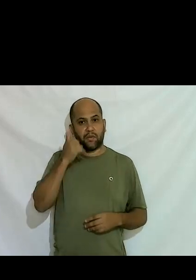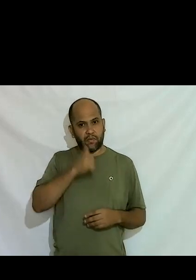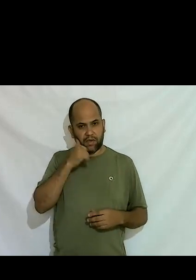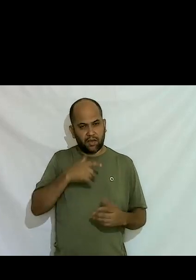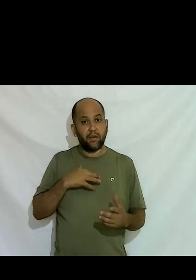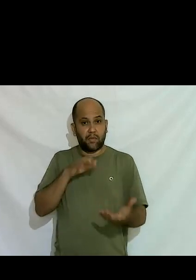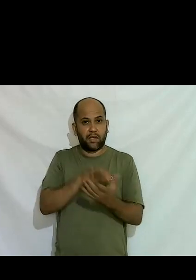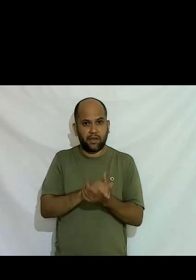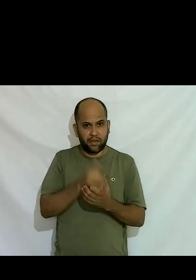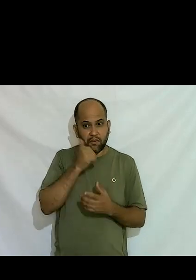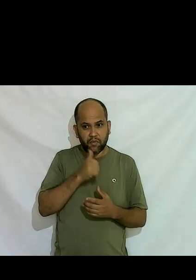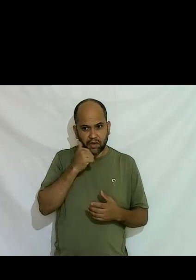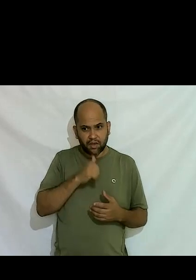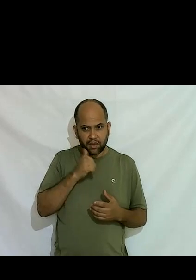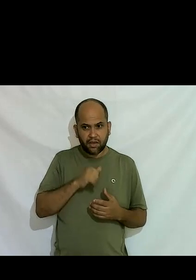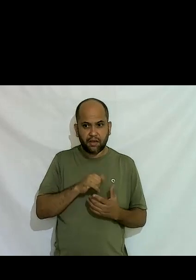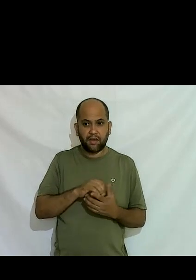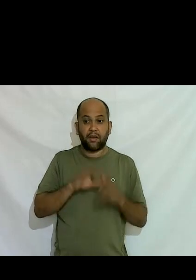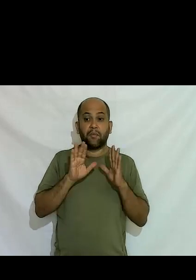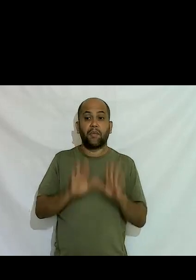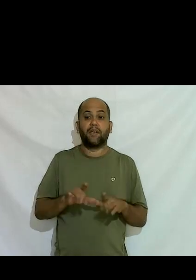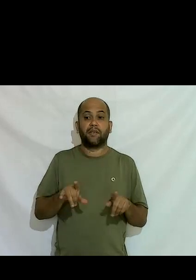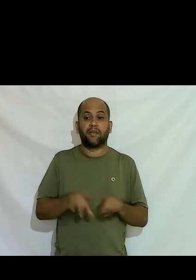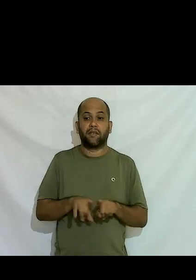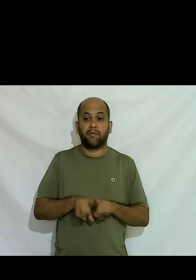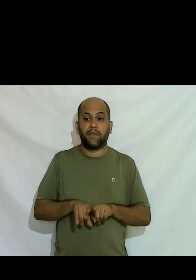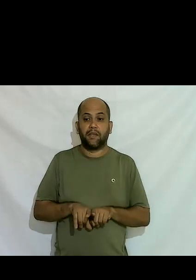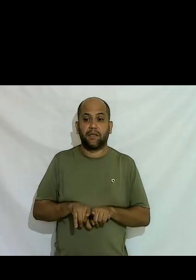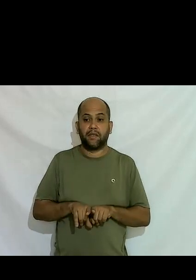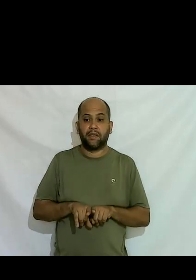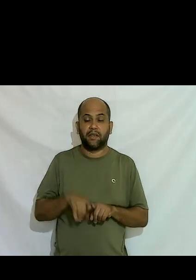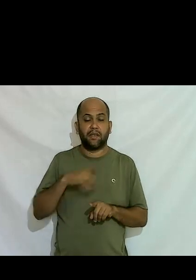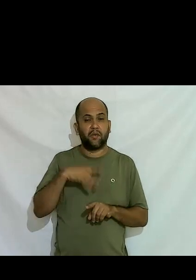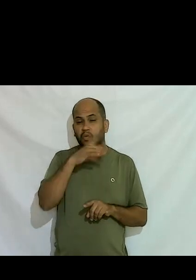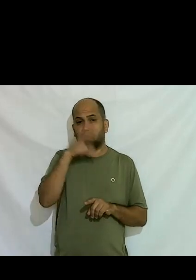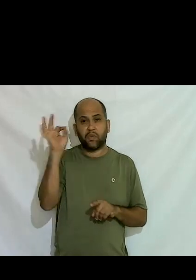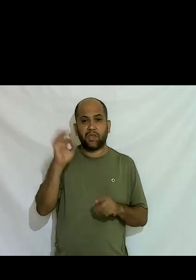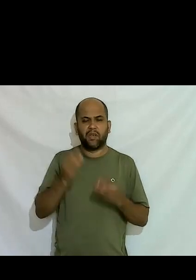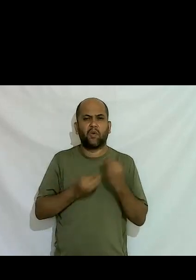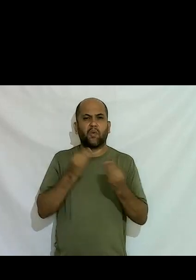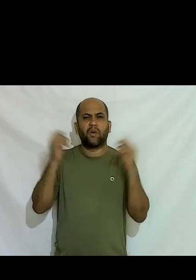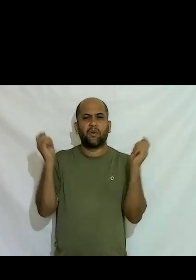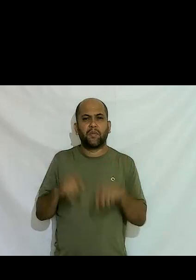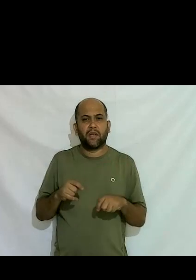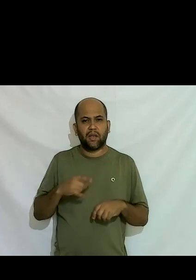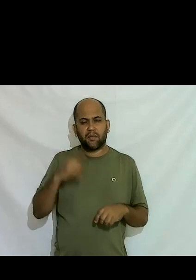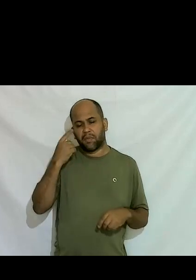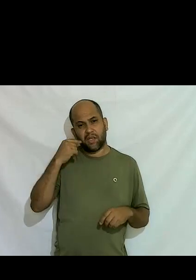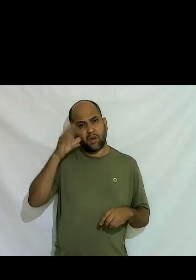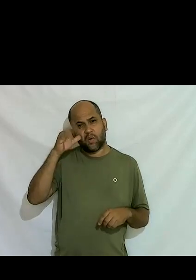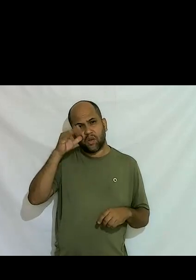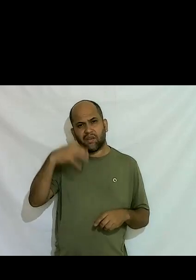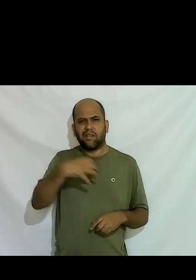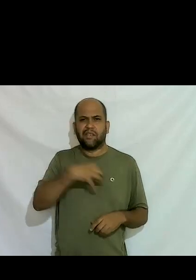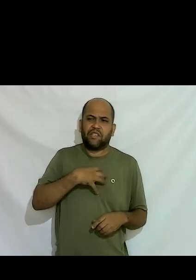não casei mais uma vez depois mas aí eu eu não entendia como era possível achava isso com coerência né eu me sentia menina